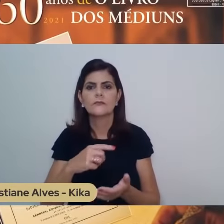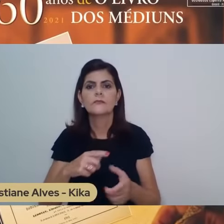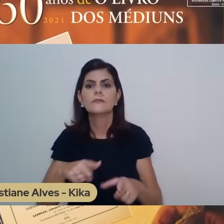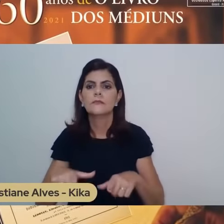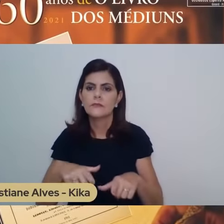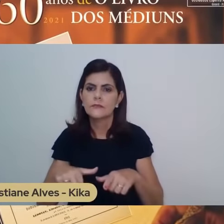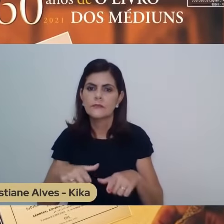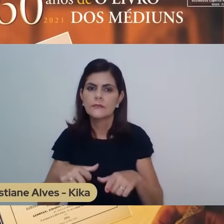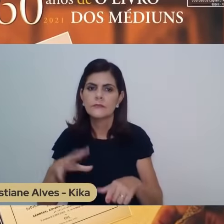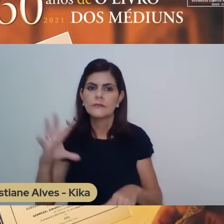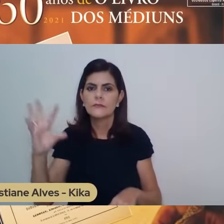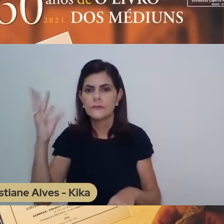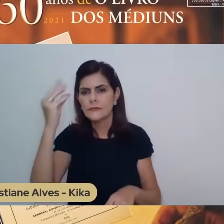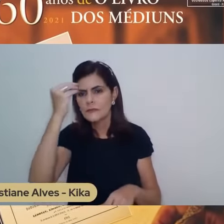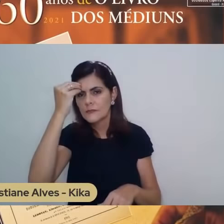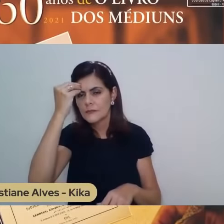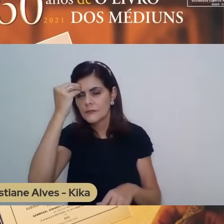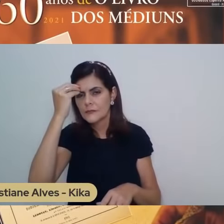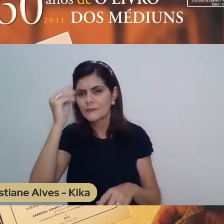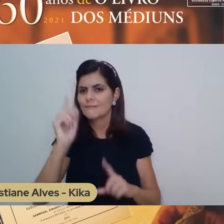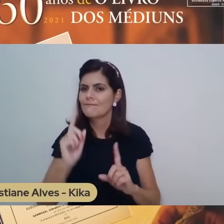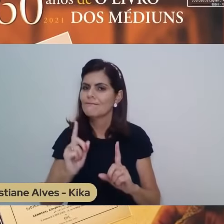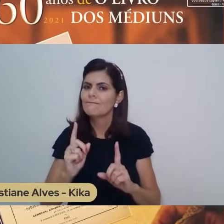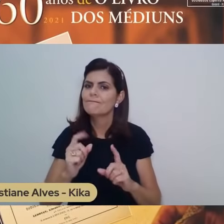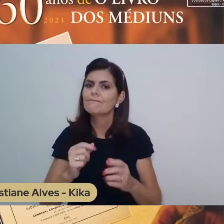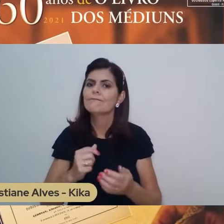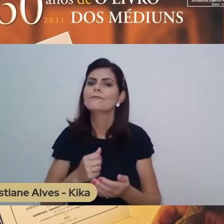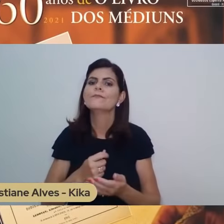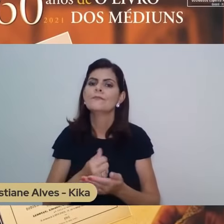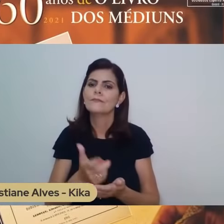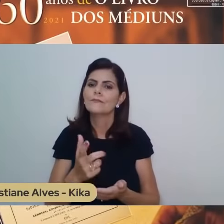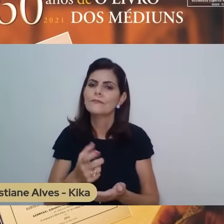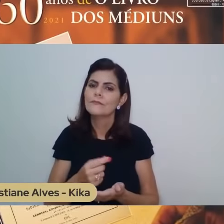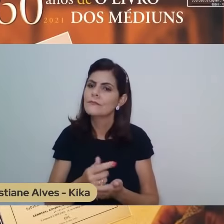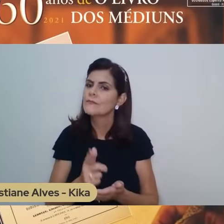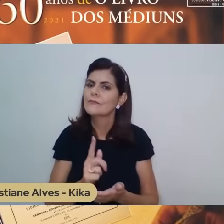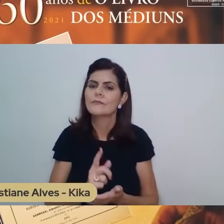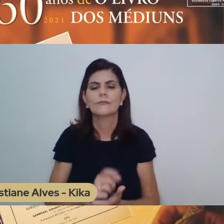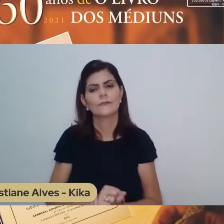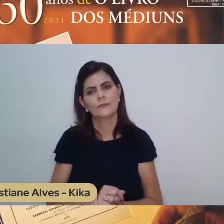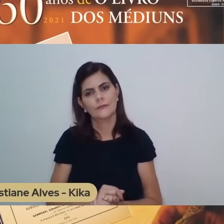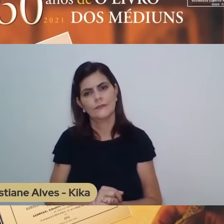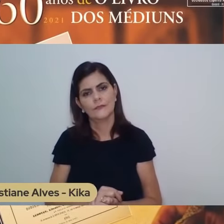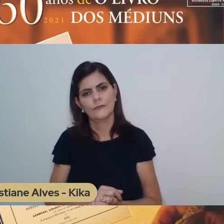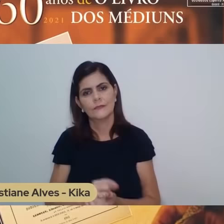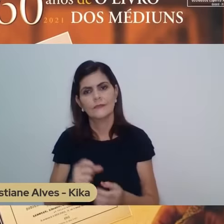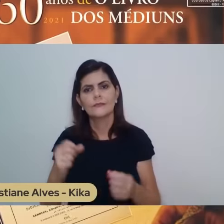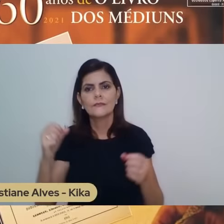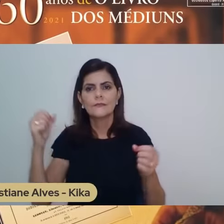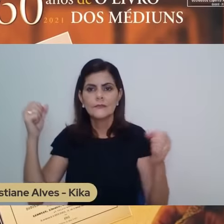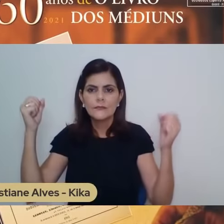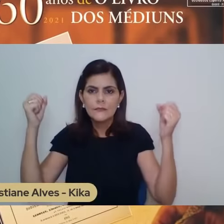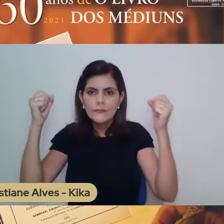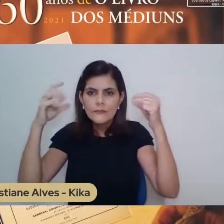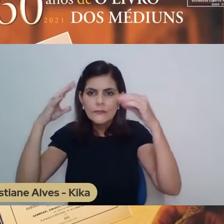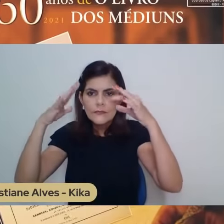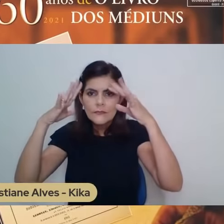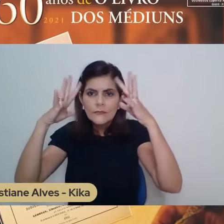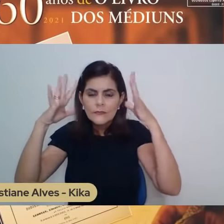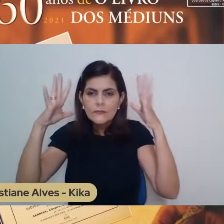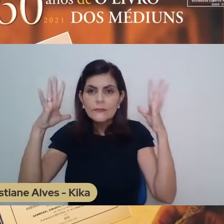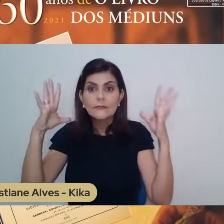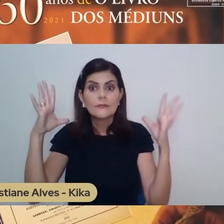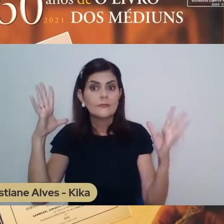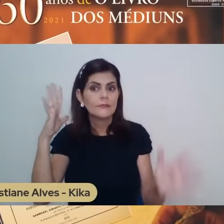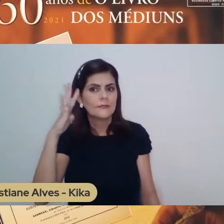dá de graça que de graça recebeste. Era a luz a serviço da instrução, da libertação das consciências.